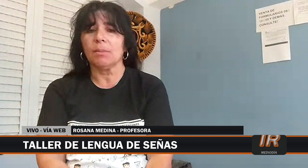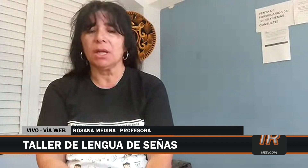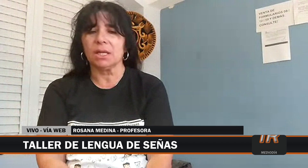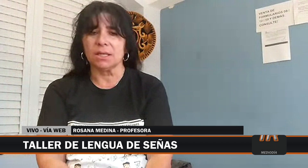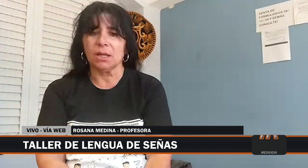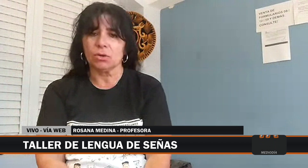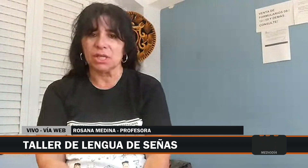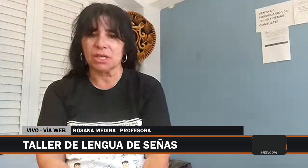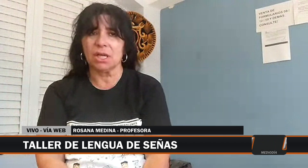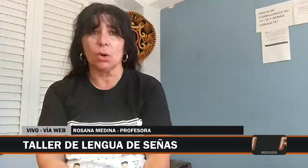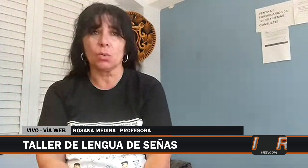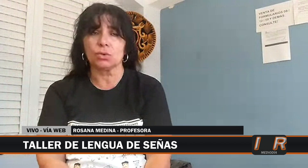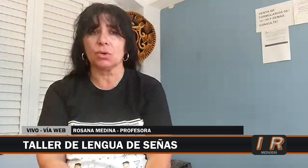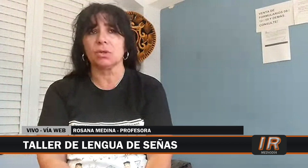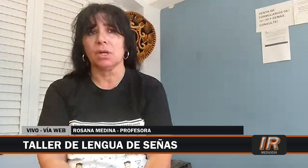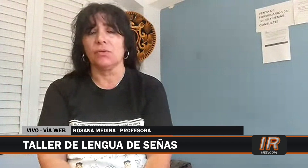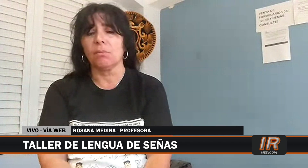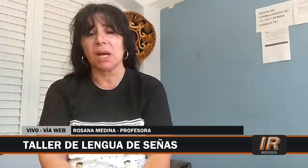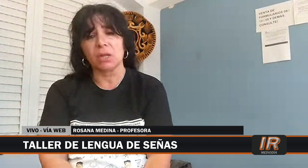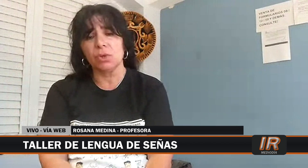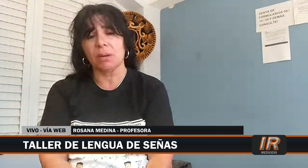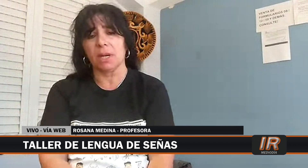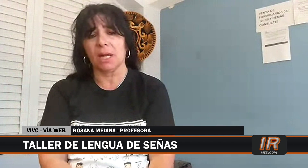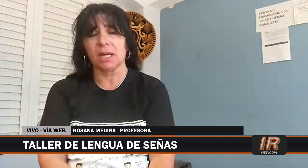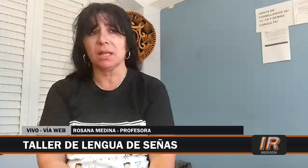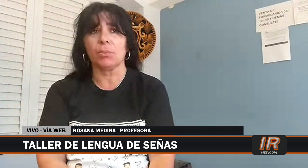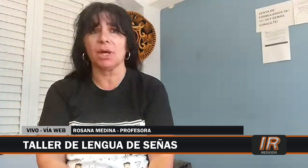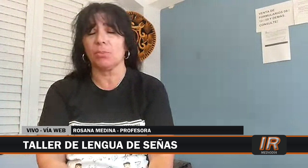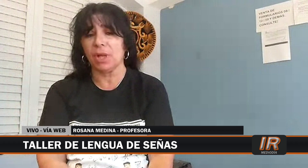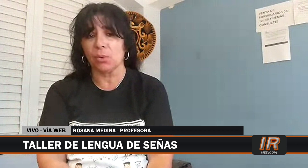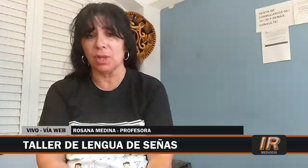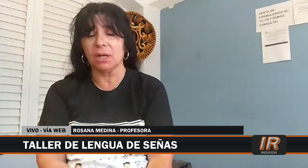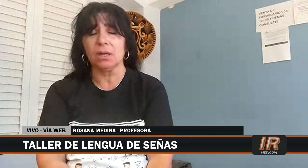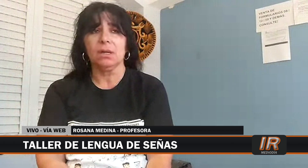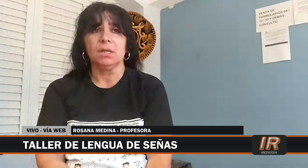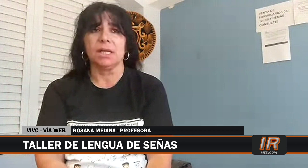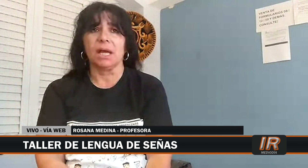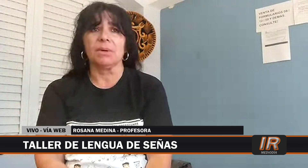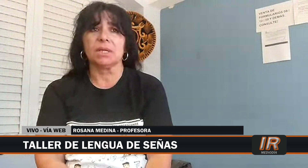manera se den los talleres y los cursos de forma gratuita para que la clienta pueda acudir, ya que a veces